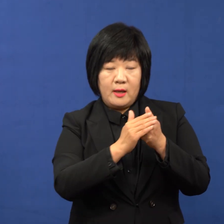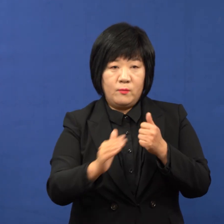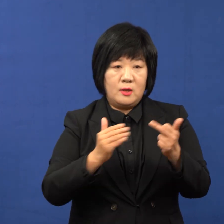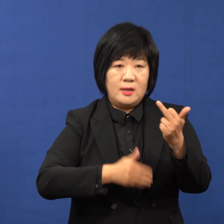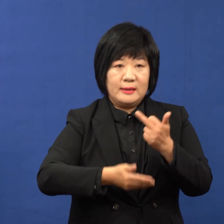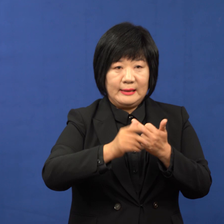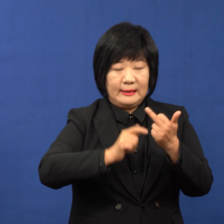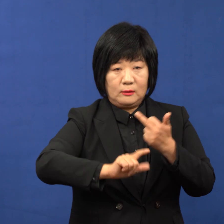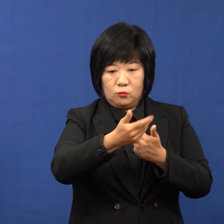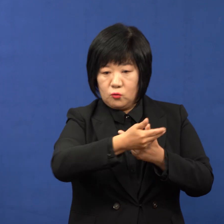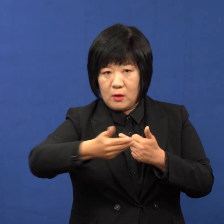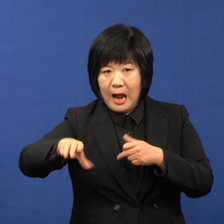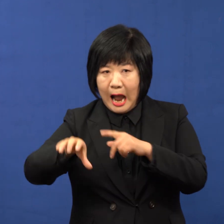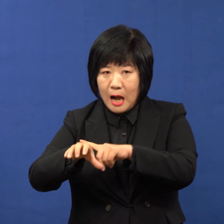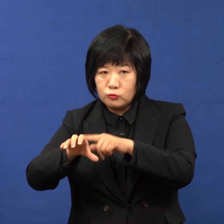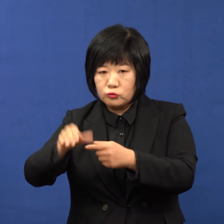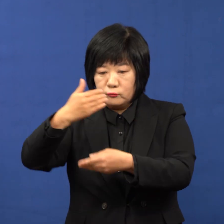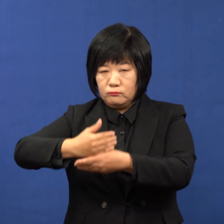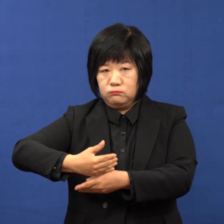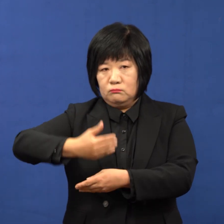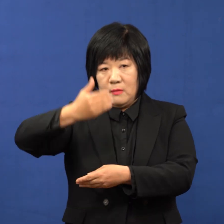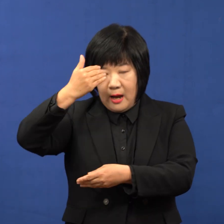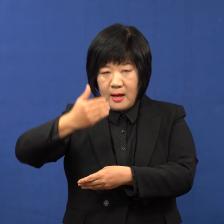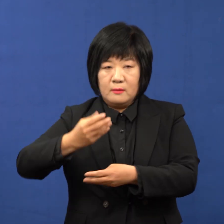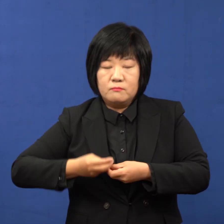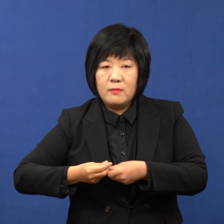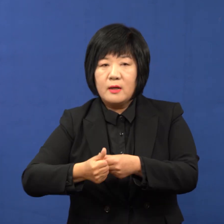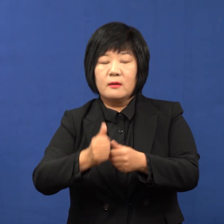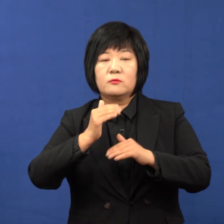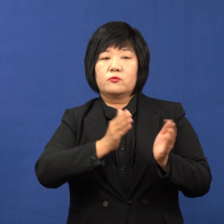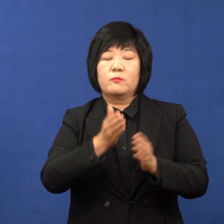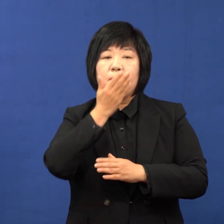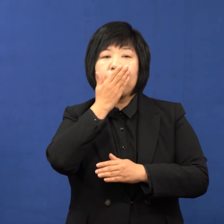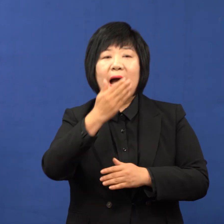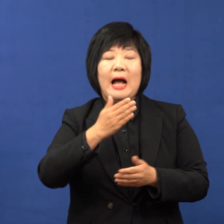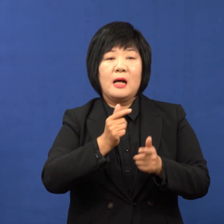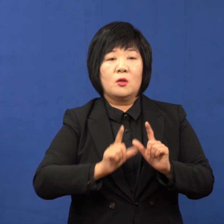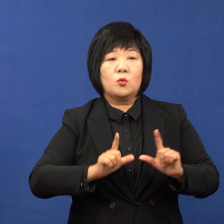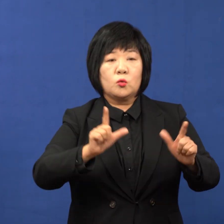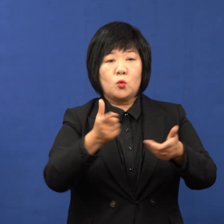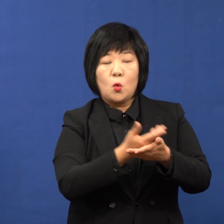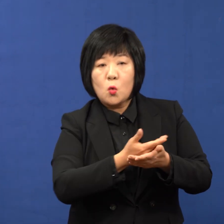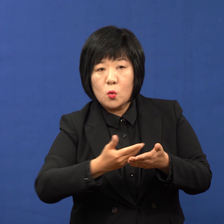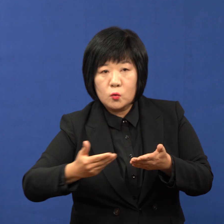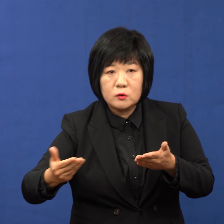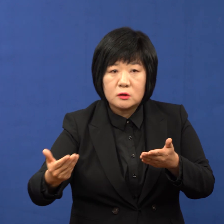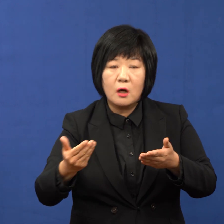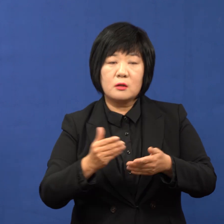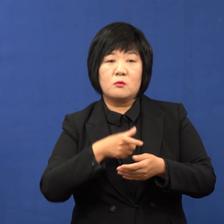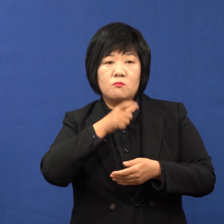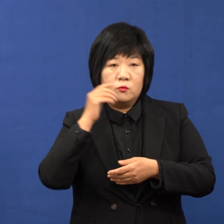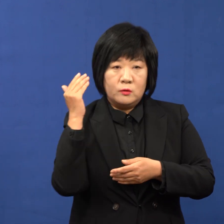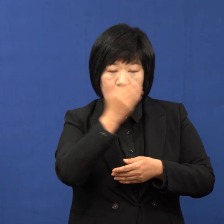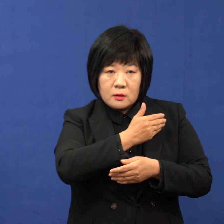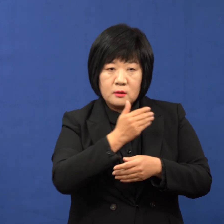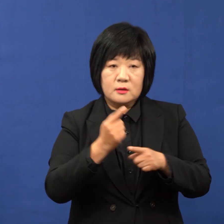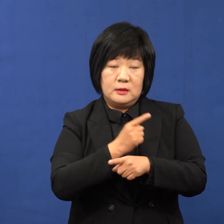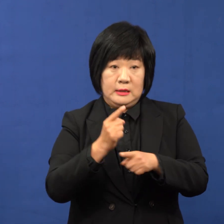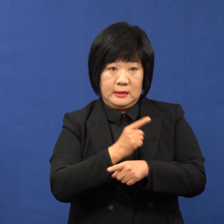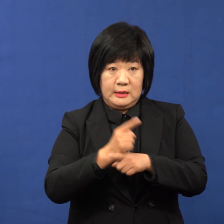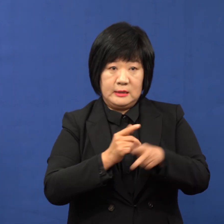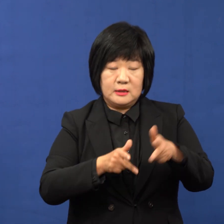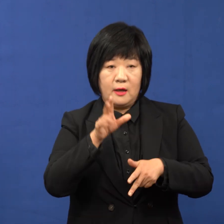개방을 차질없이 진행할 수 있게 되었으며 동천에 빚점오염저감십설 설치 사업비 5억 원을 확보를 해서